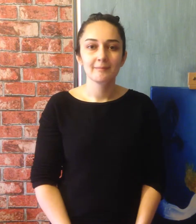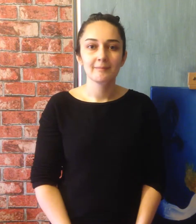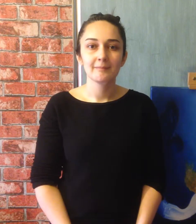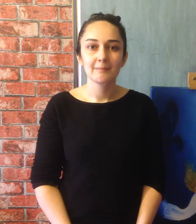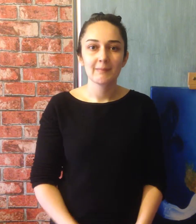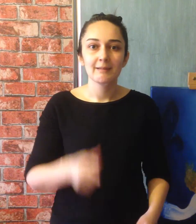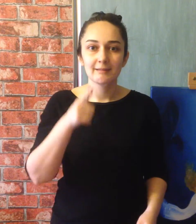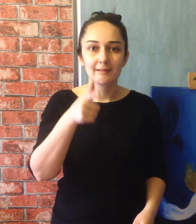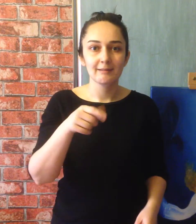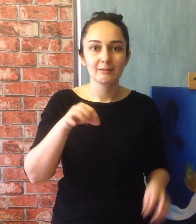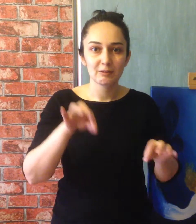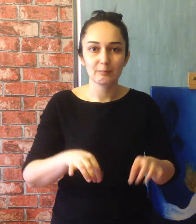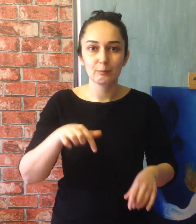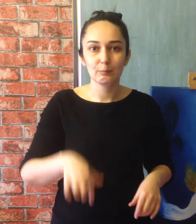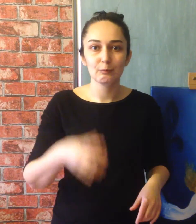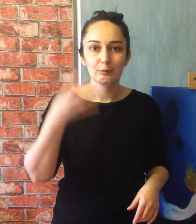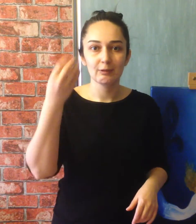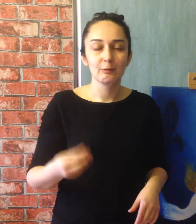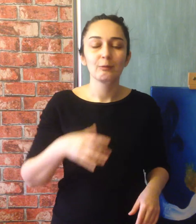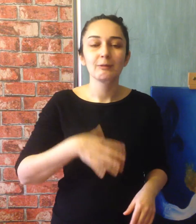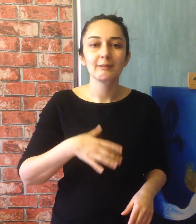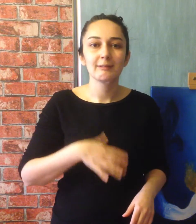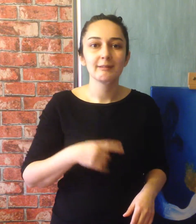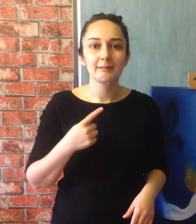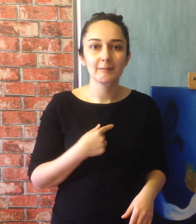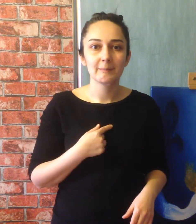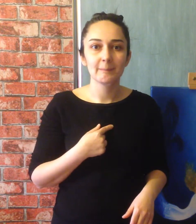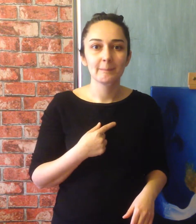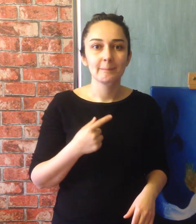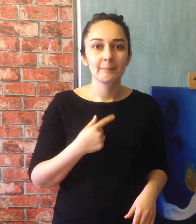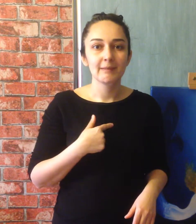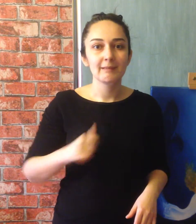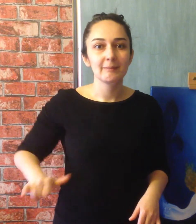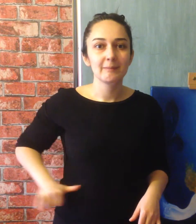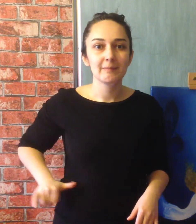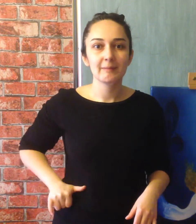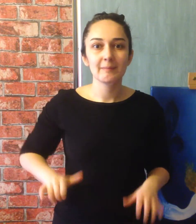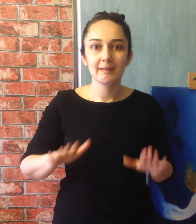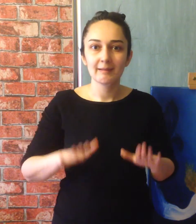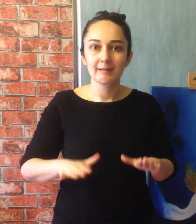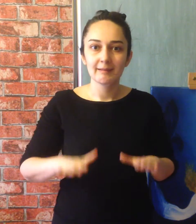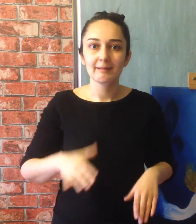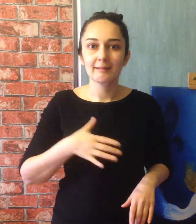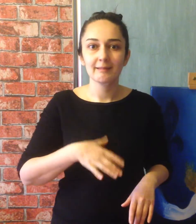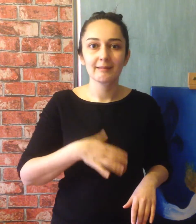Şimdi burada ol istedim, yanımda kal